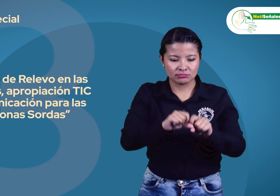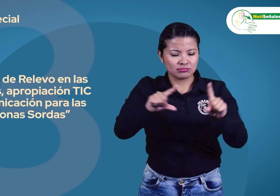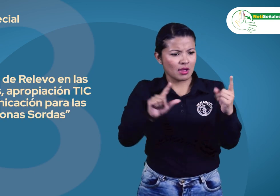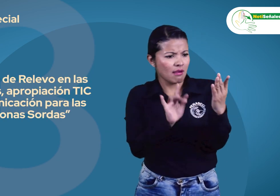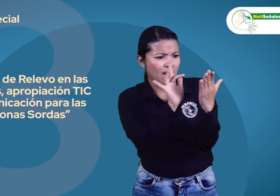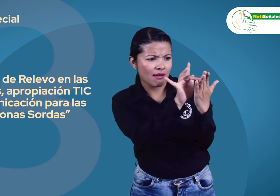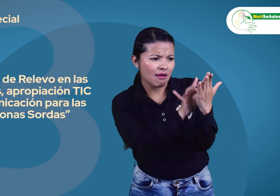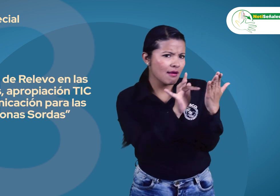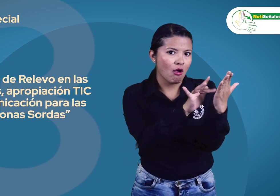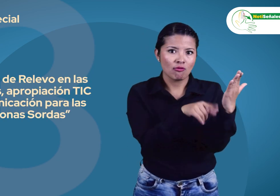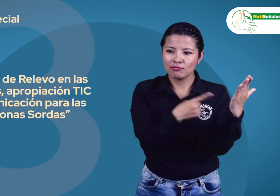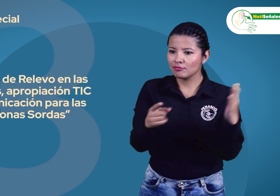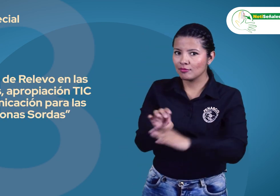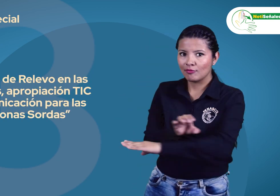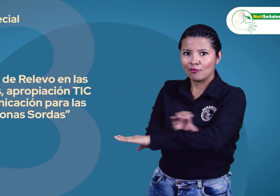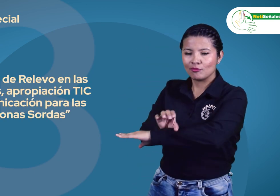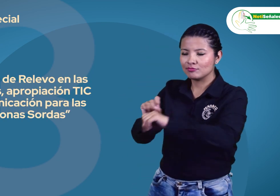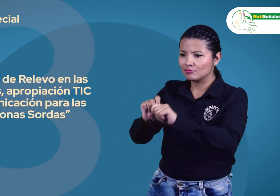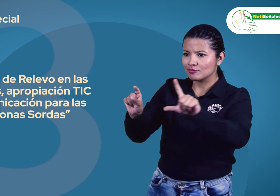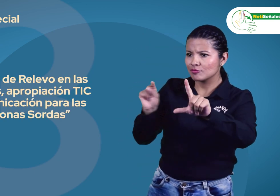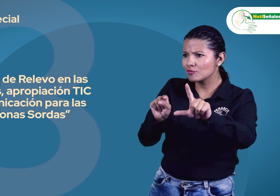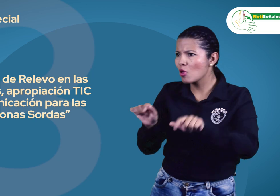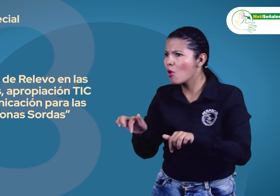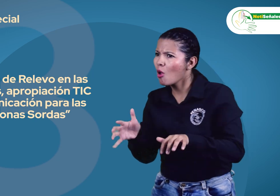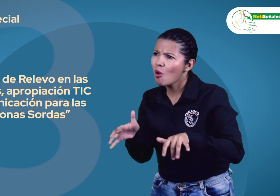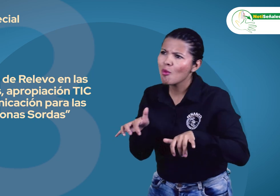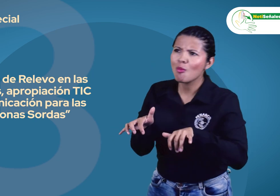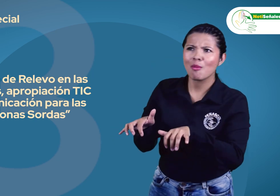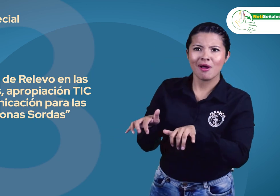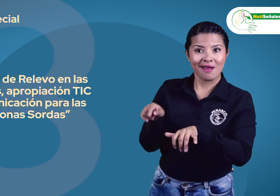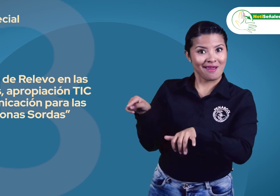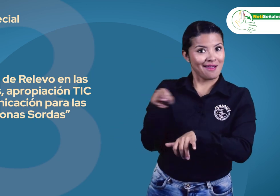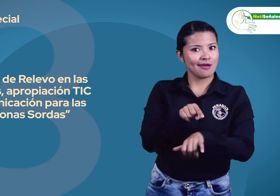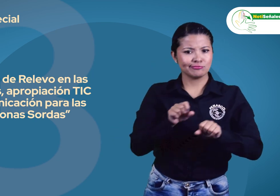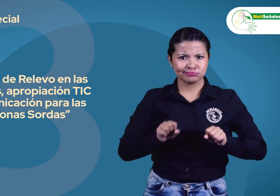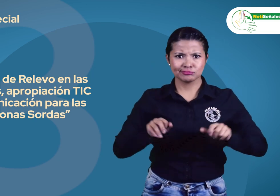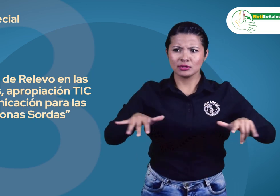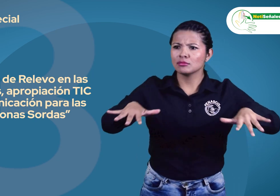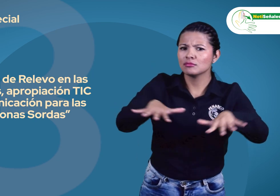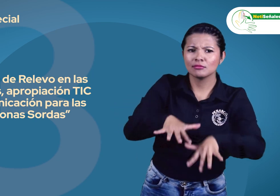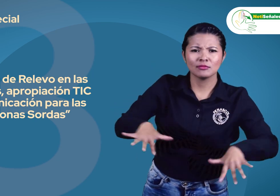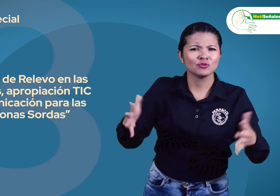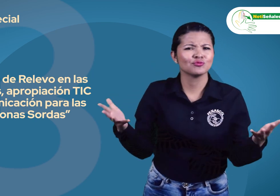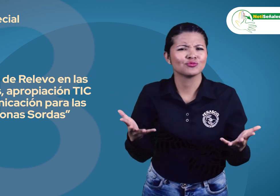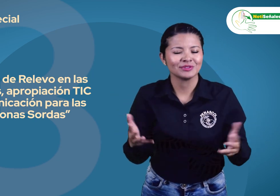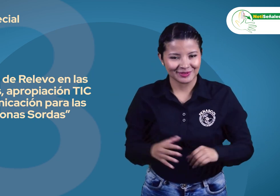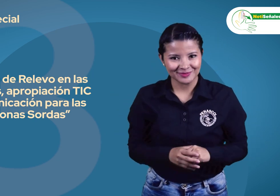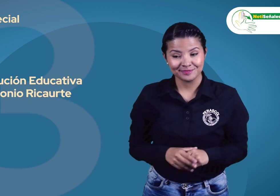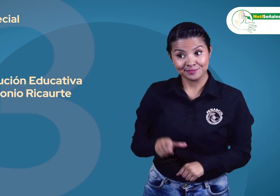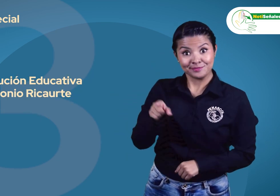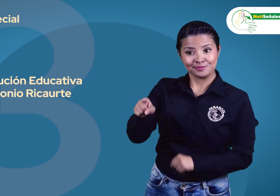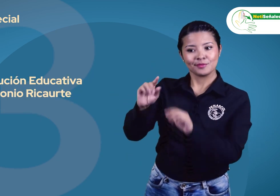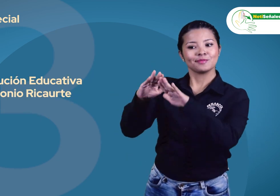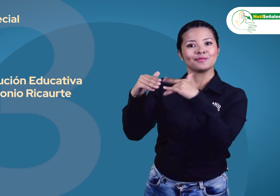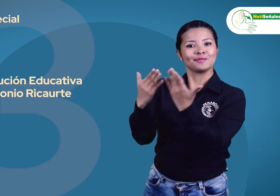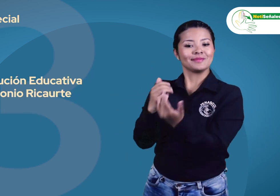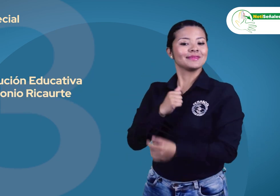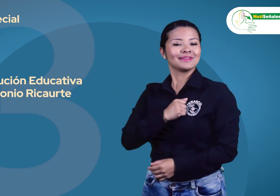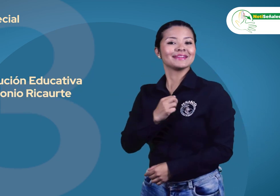allí se enseñó la app y la web del centro de relevo esto tuvo espacio en el